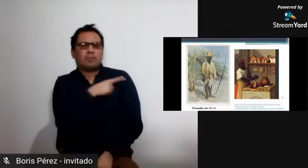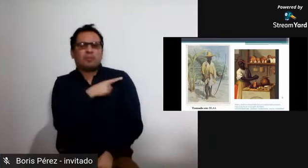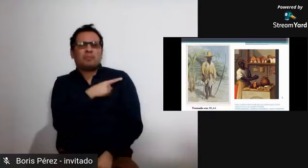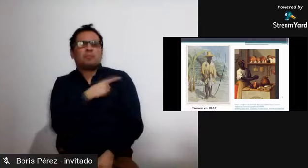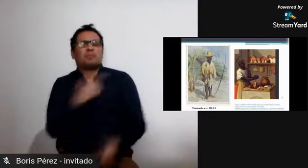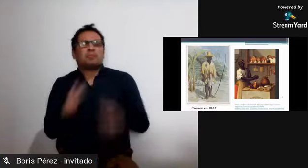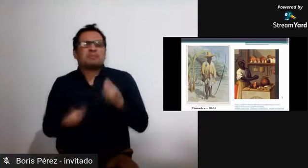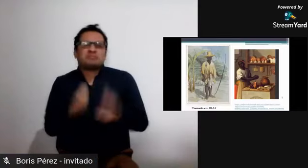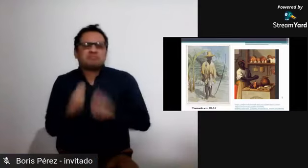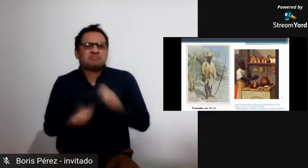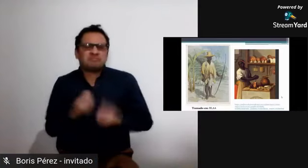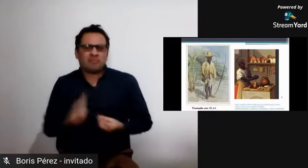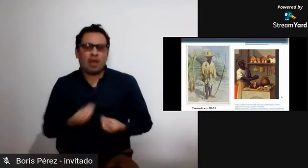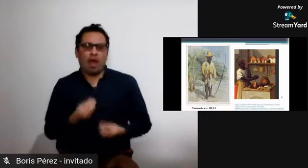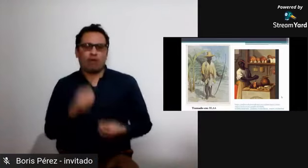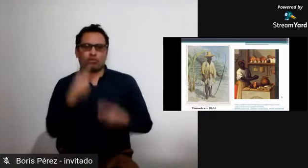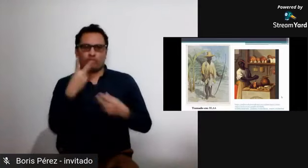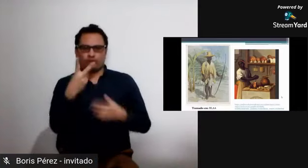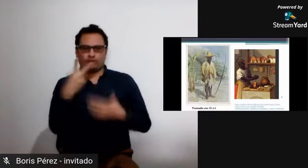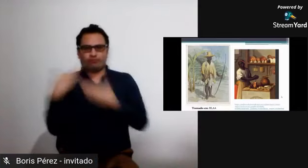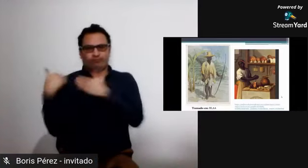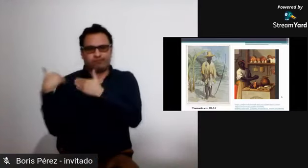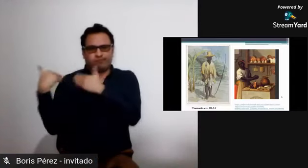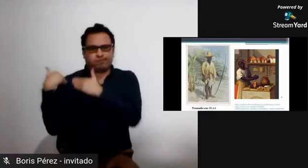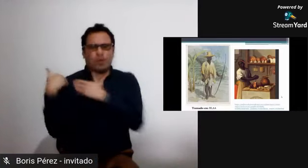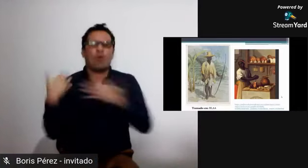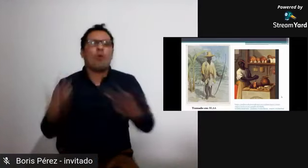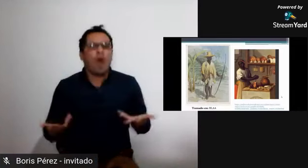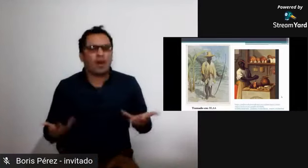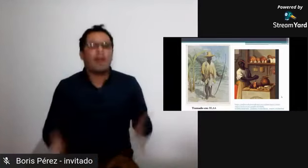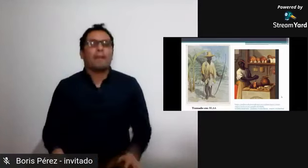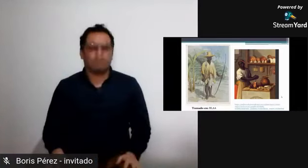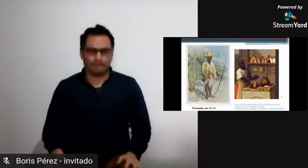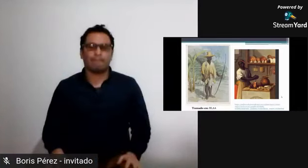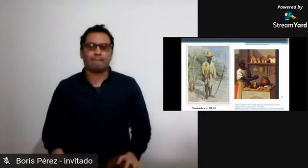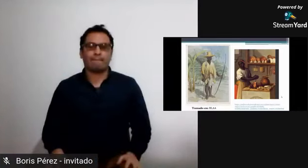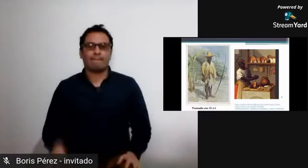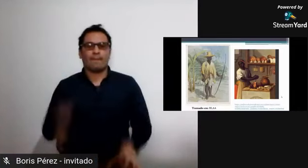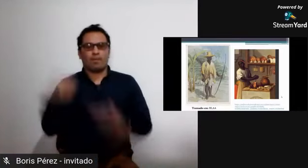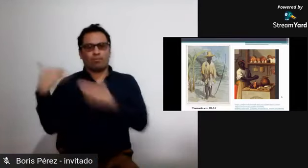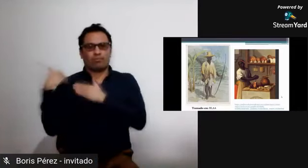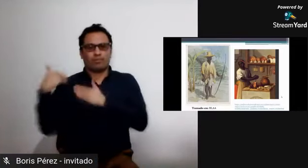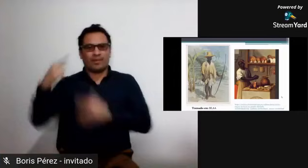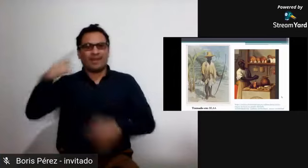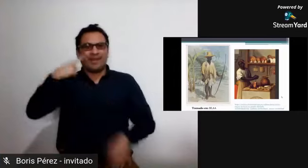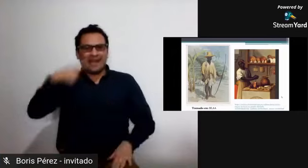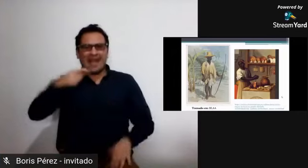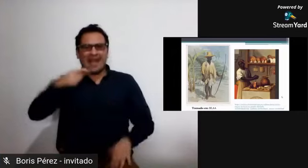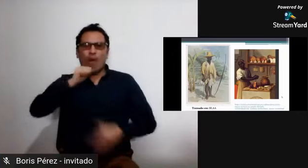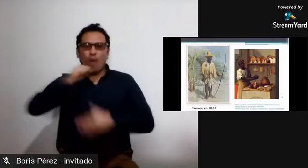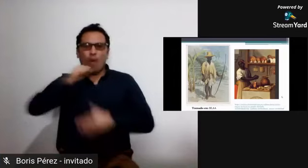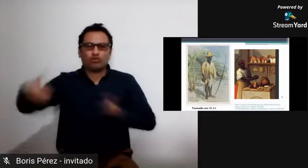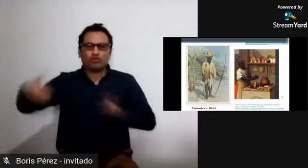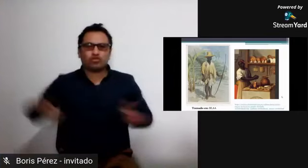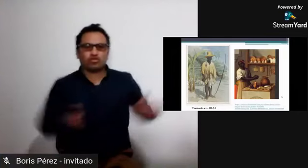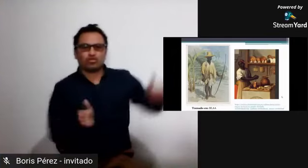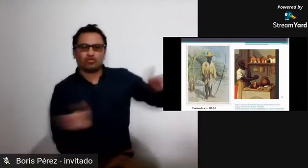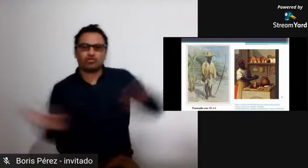arco persona que también estaba esclavizada en su momento y tenía bajo su